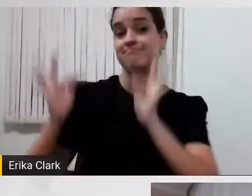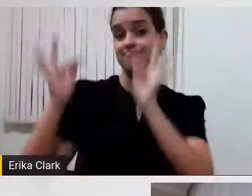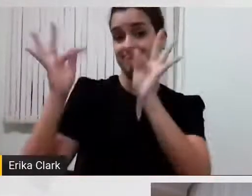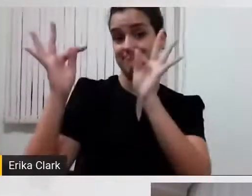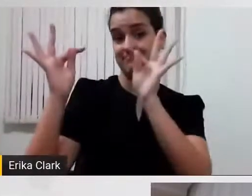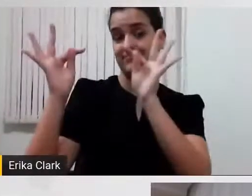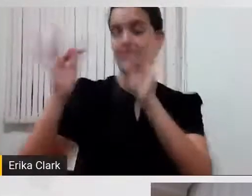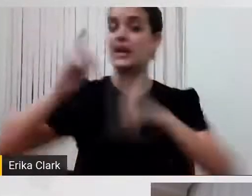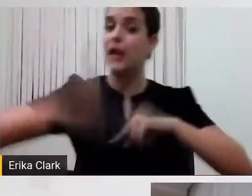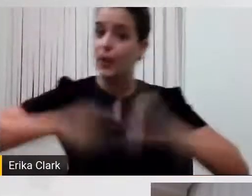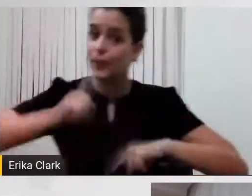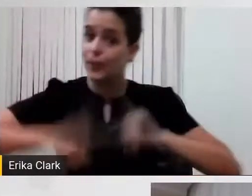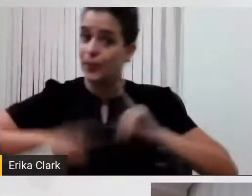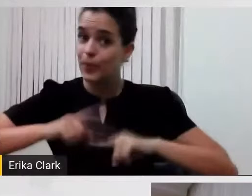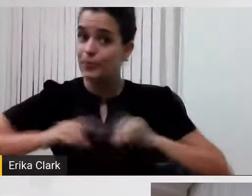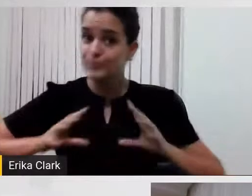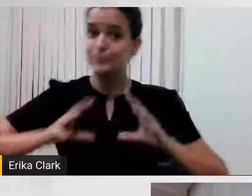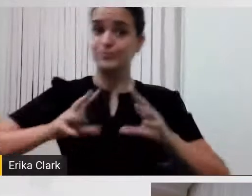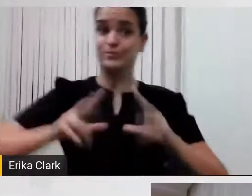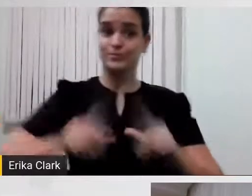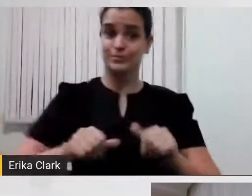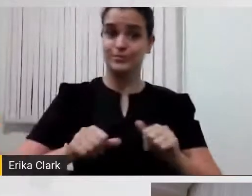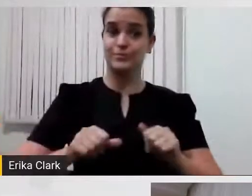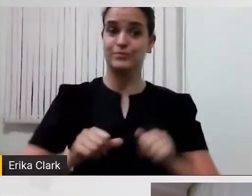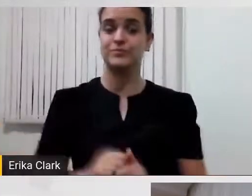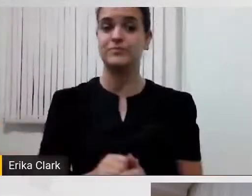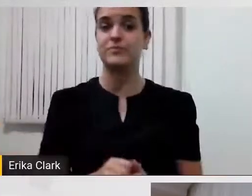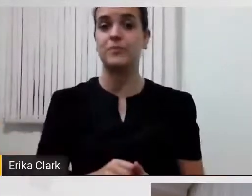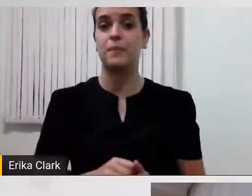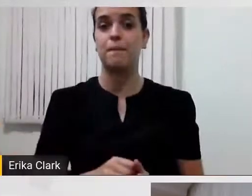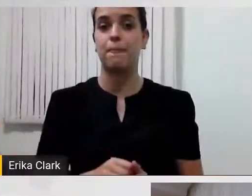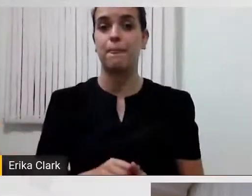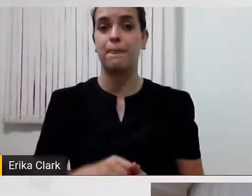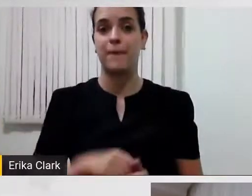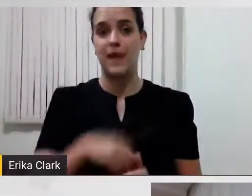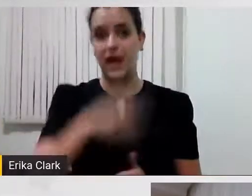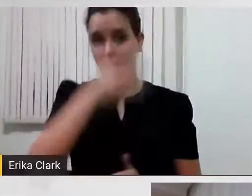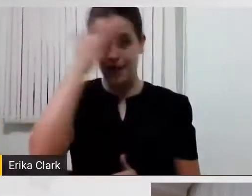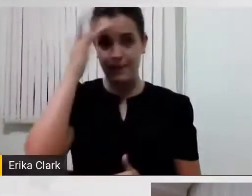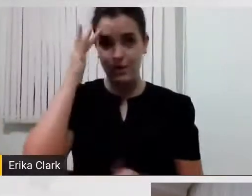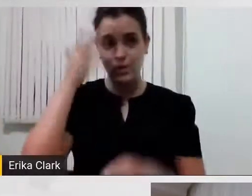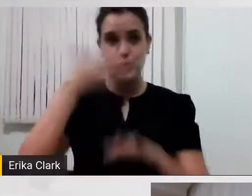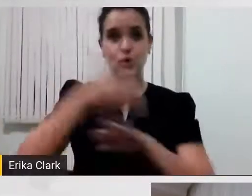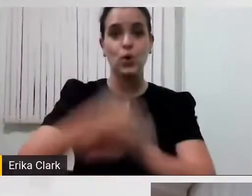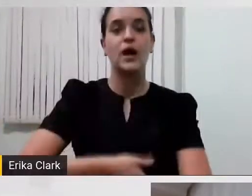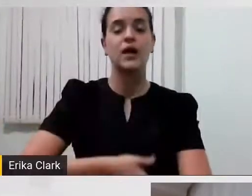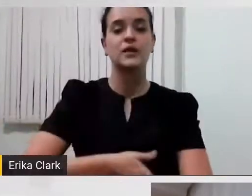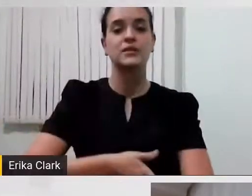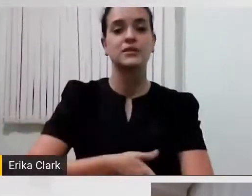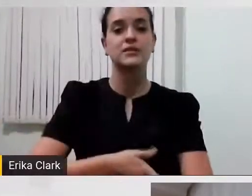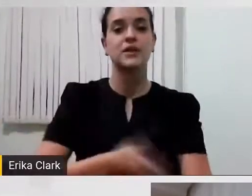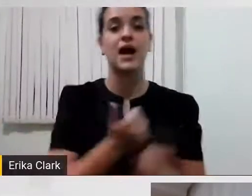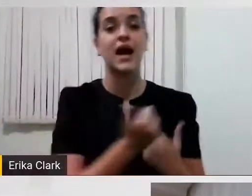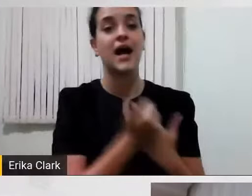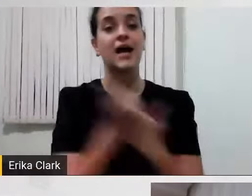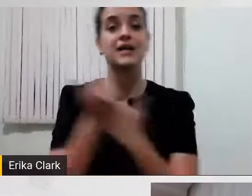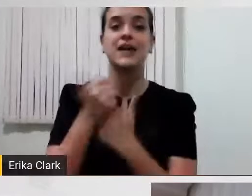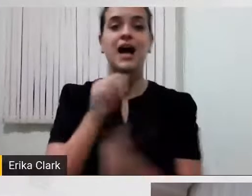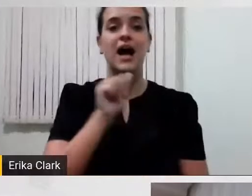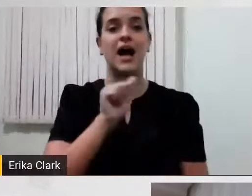aparelhos, instrumentos. A pessoa no site assistiva.com.br pode encontrar isso